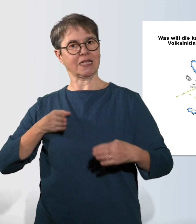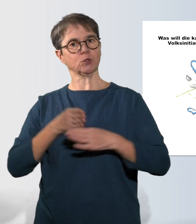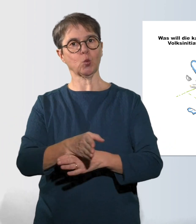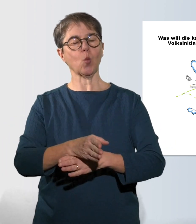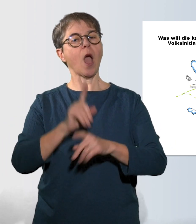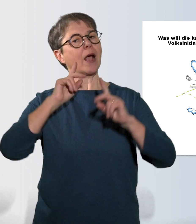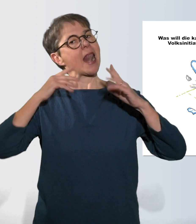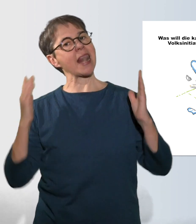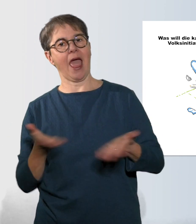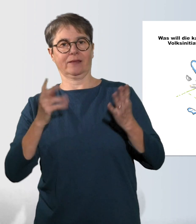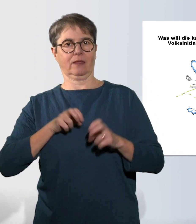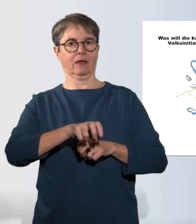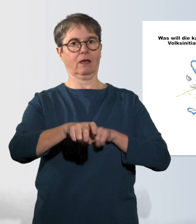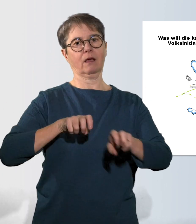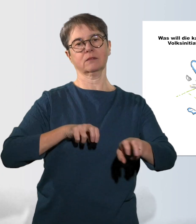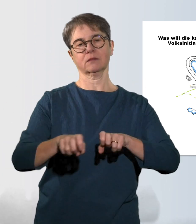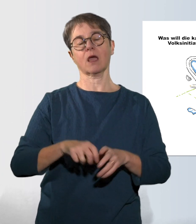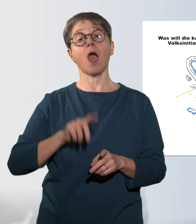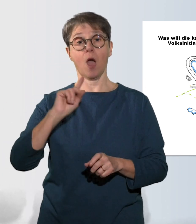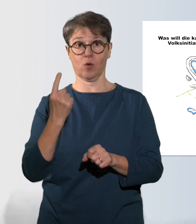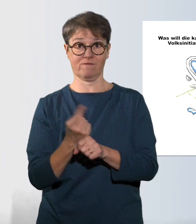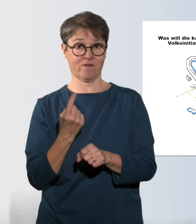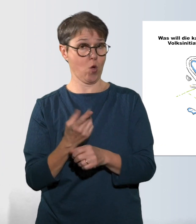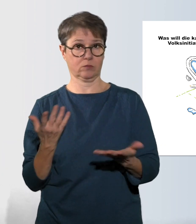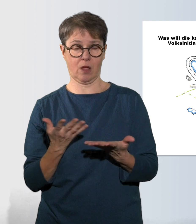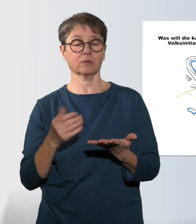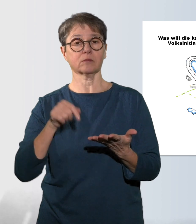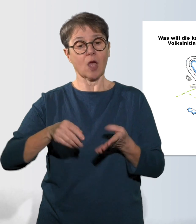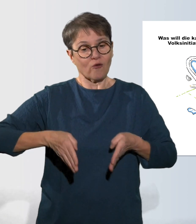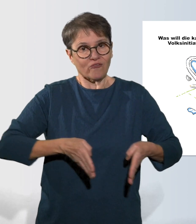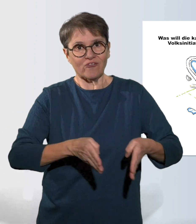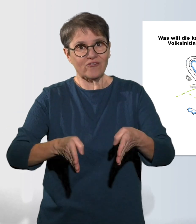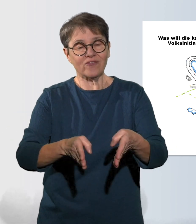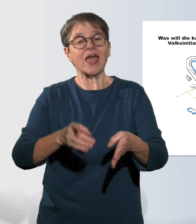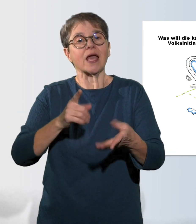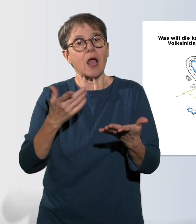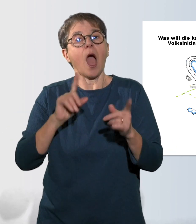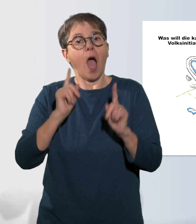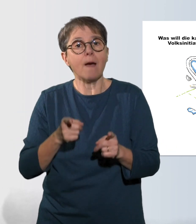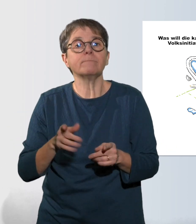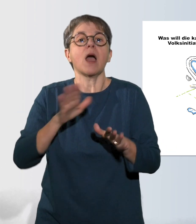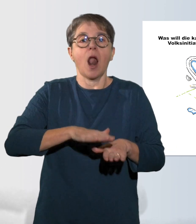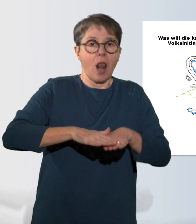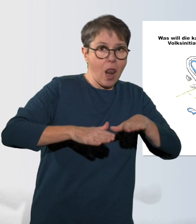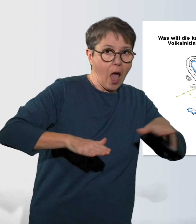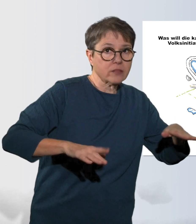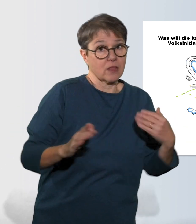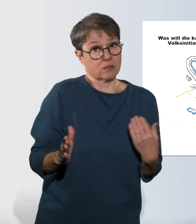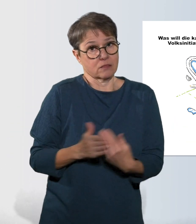Zudem wird gefordert, dass die Uferwege in der Regel am Land und möglichst nahe am Ufer entlang führen, unberührte